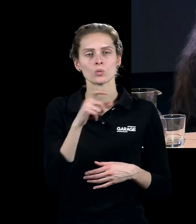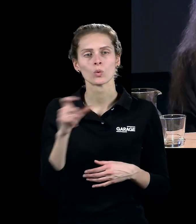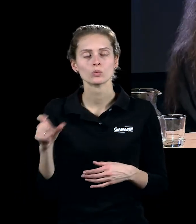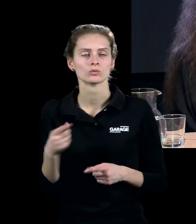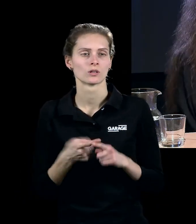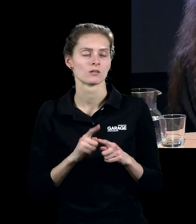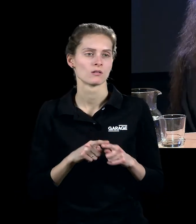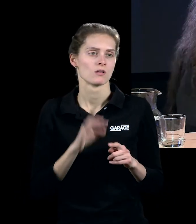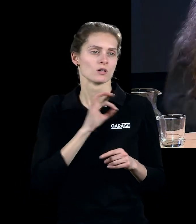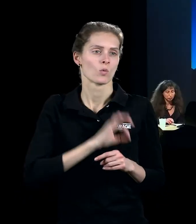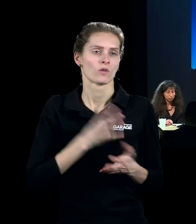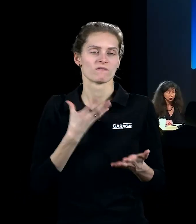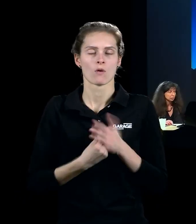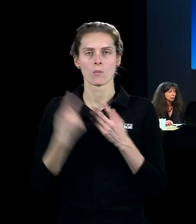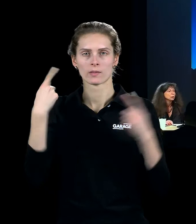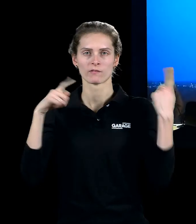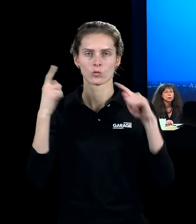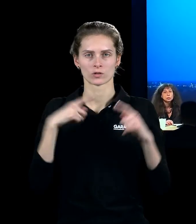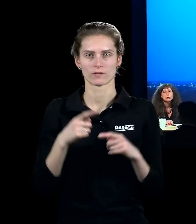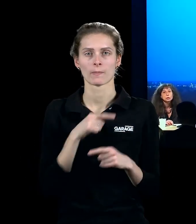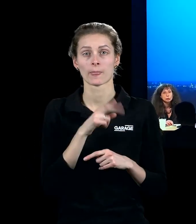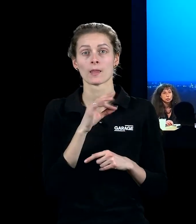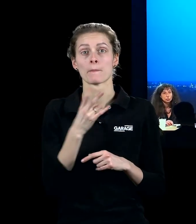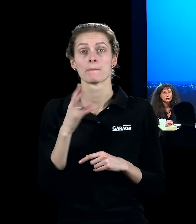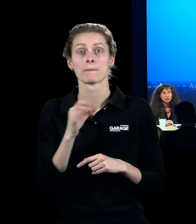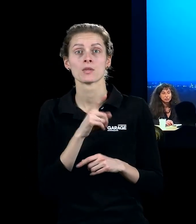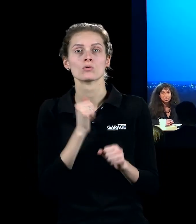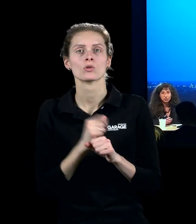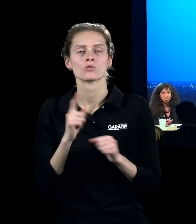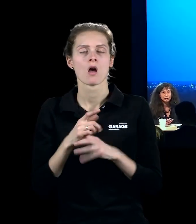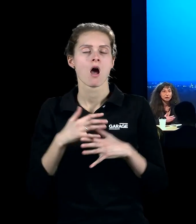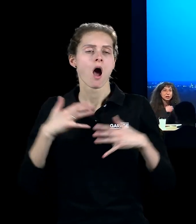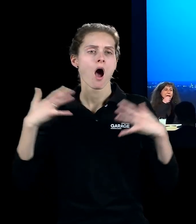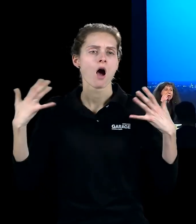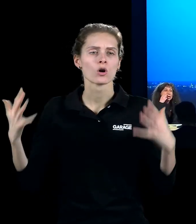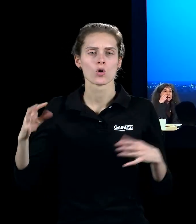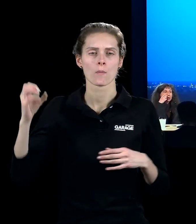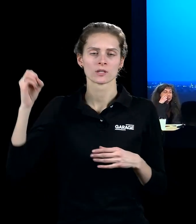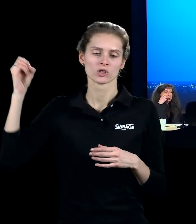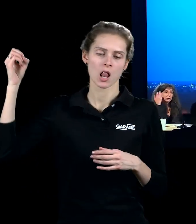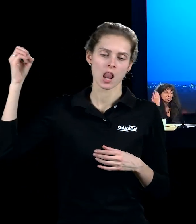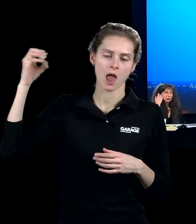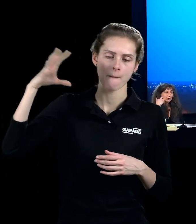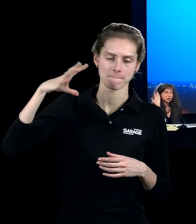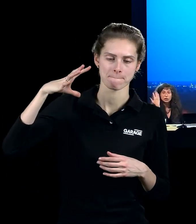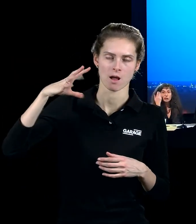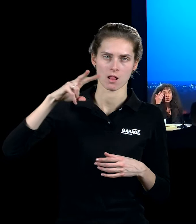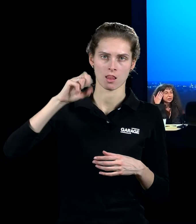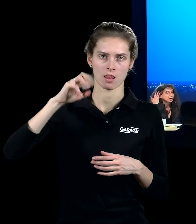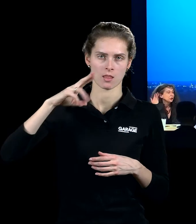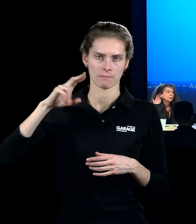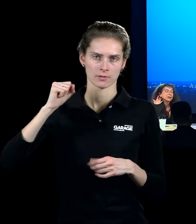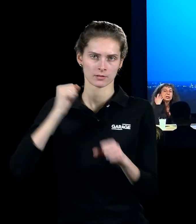сделал Пин, он сделал такую огромную, огромную шахтерскую лампу, которую он поставил над этой шахтой, и для него лампа, которая